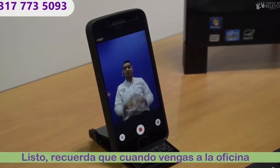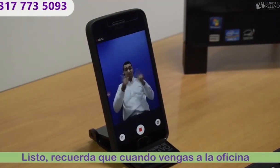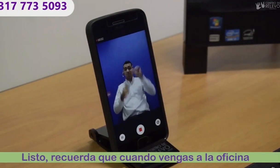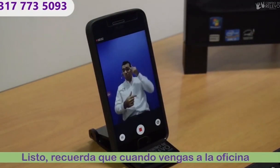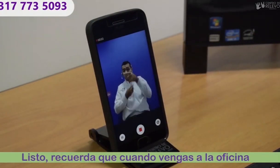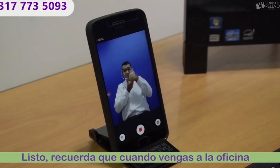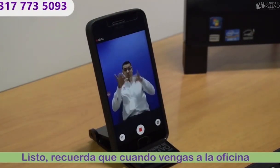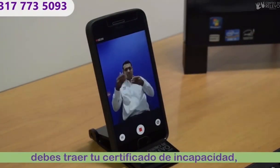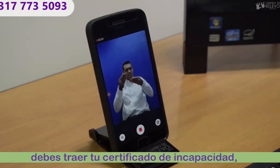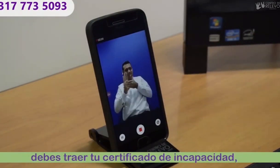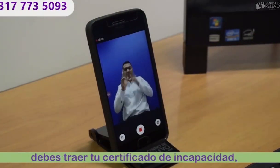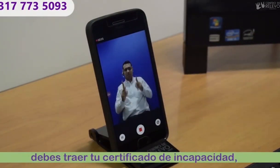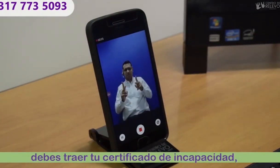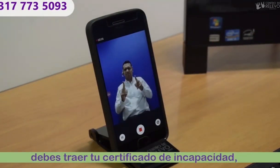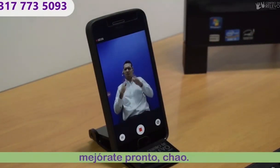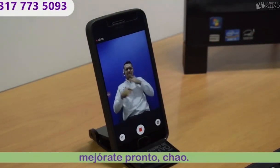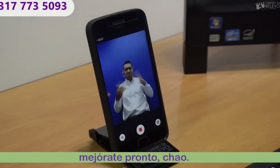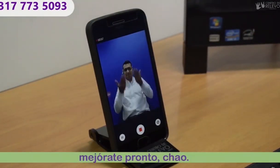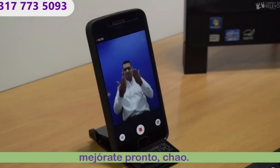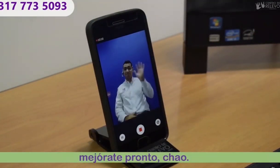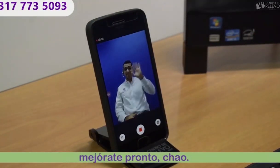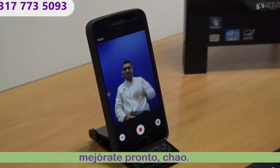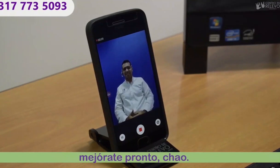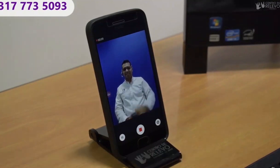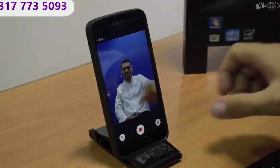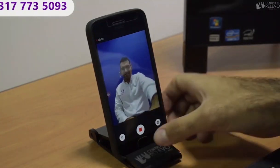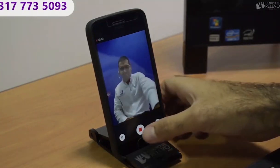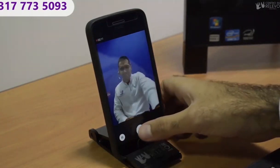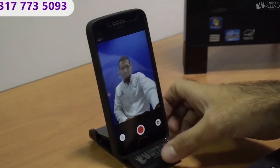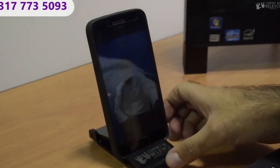listo, recuerda que cuando vengas a la oficina debes traer tu certificado de incapacidad